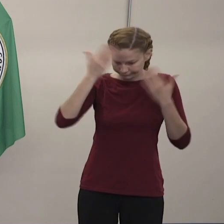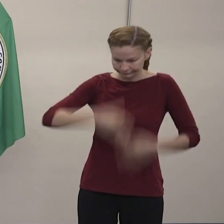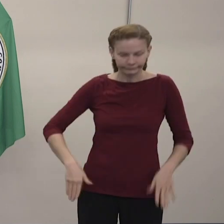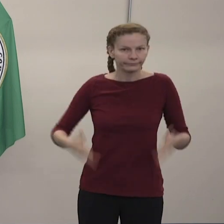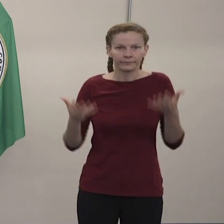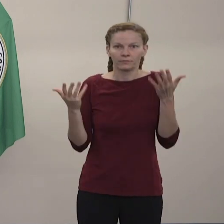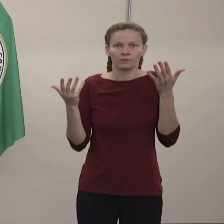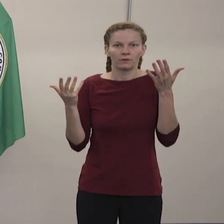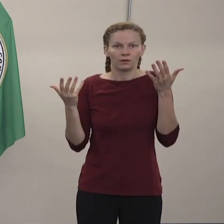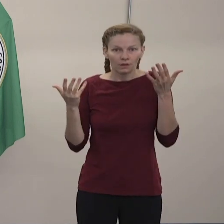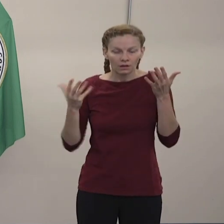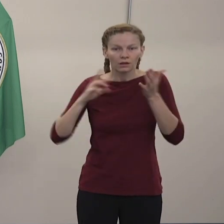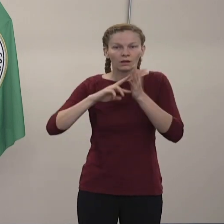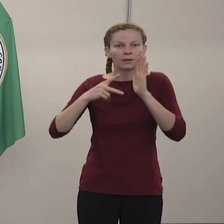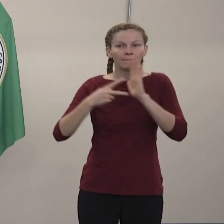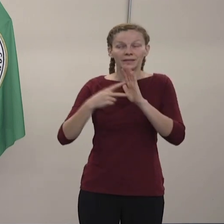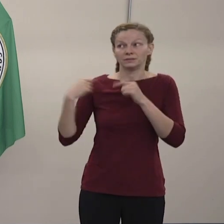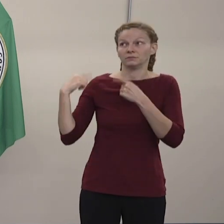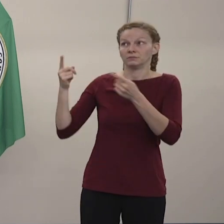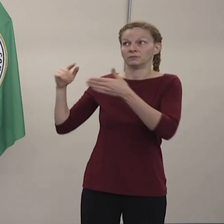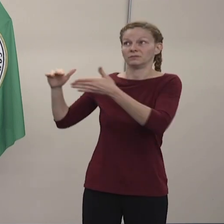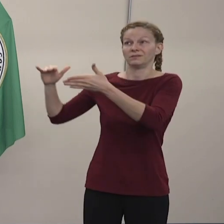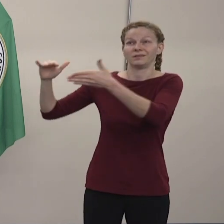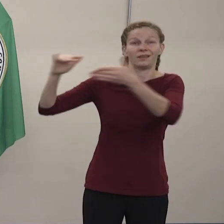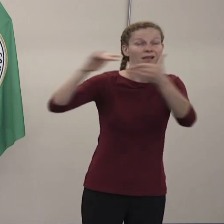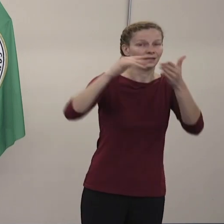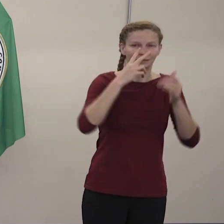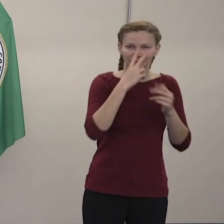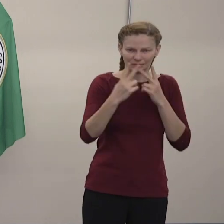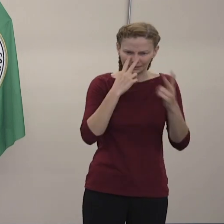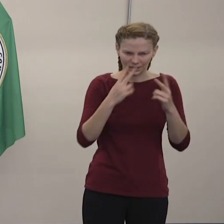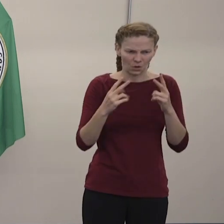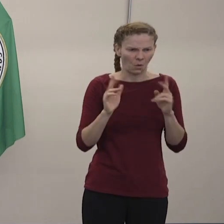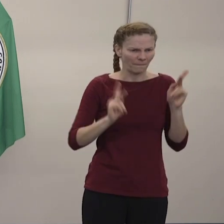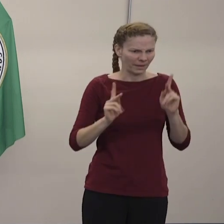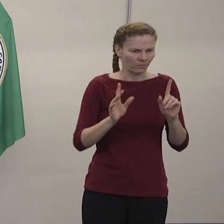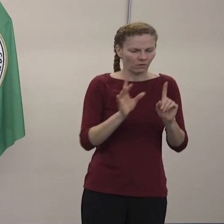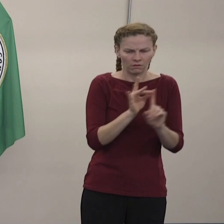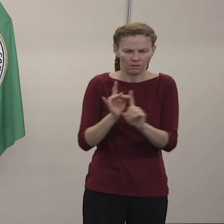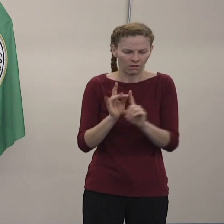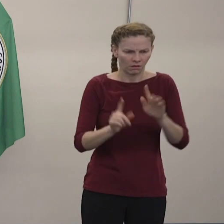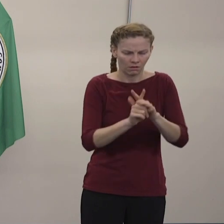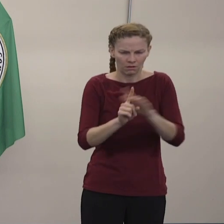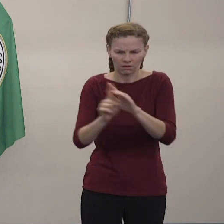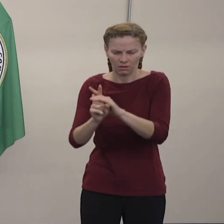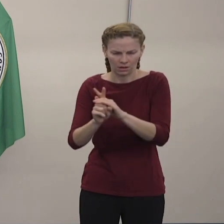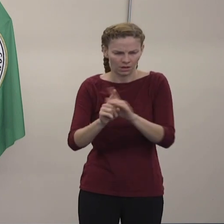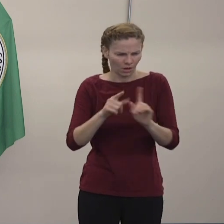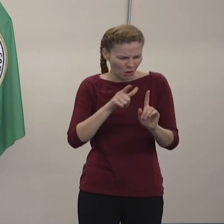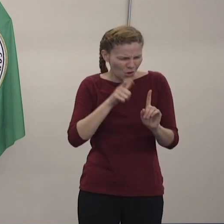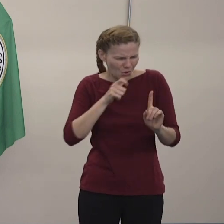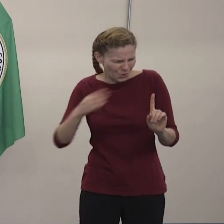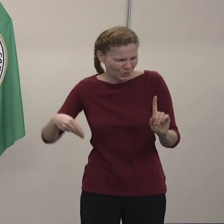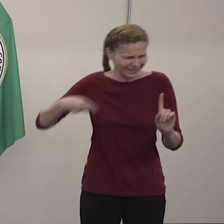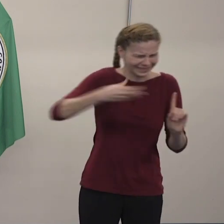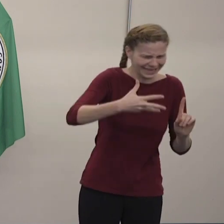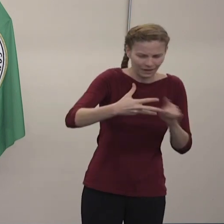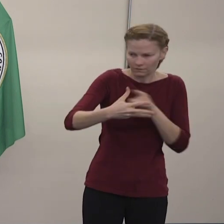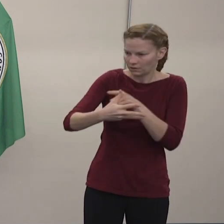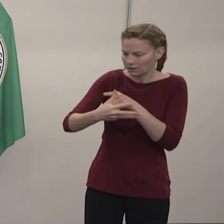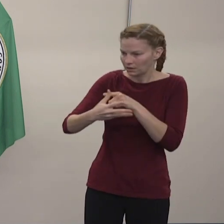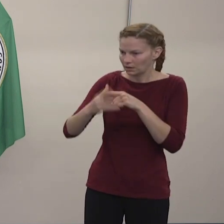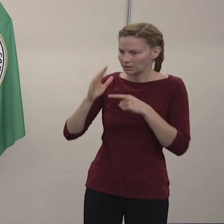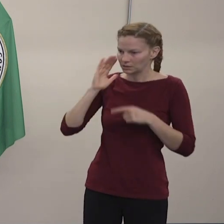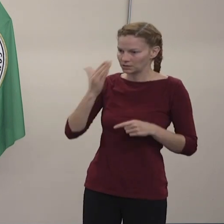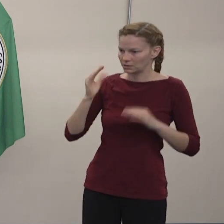consistemente muestran que al menos el 50% de los nuevos casos son por personas que